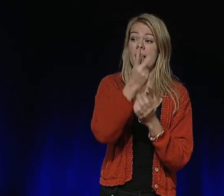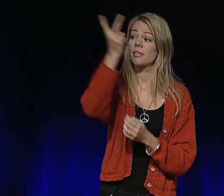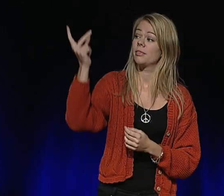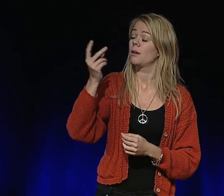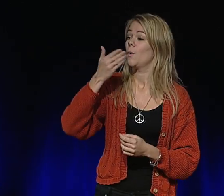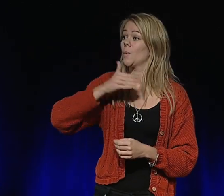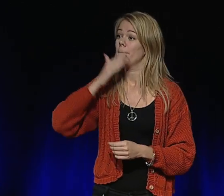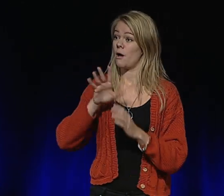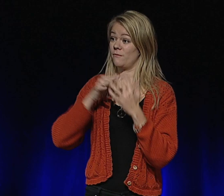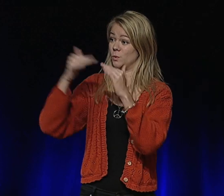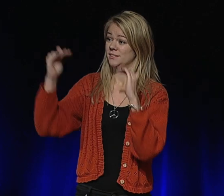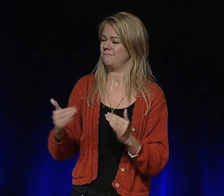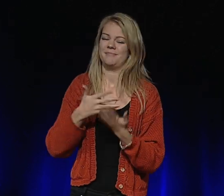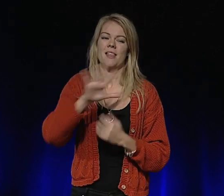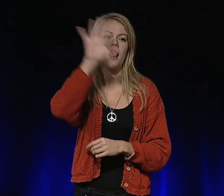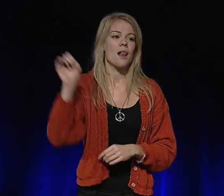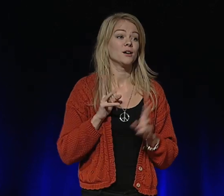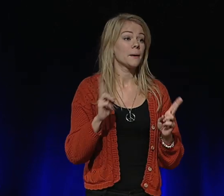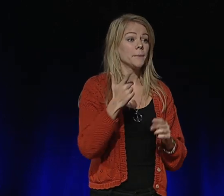alla unga med en funktionsnedsättning har sådan tur.